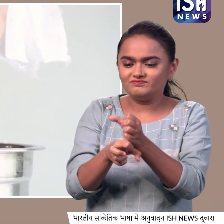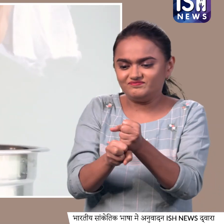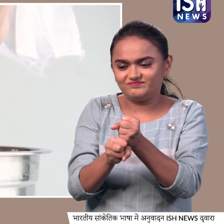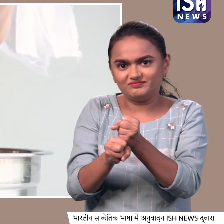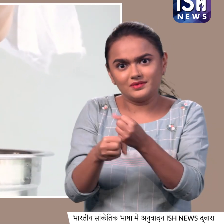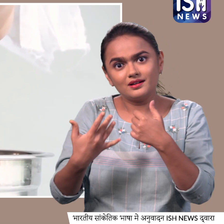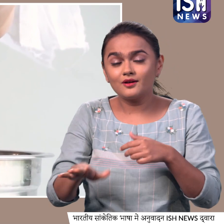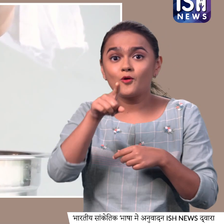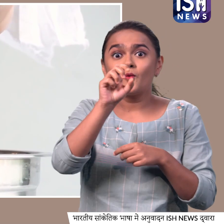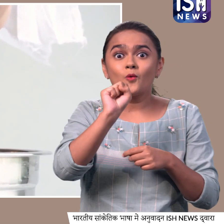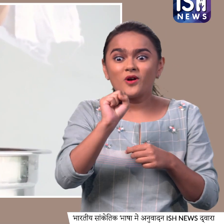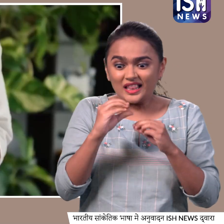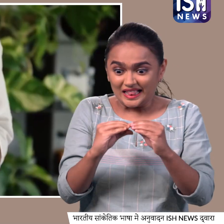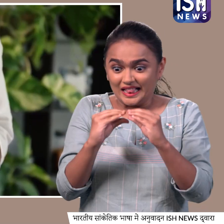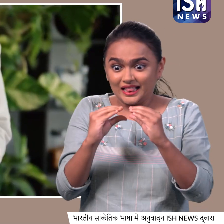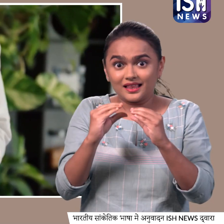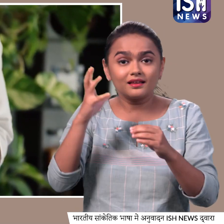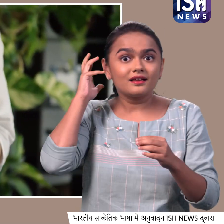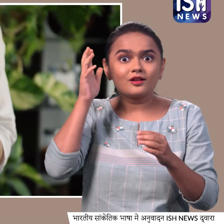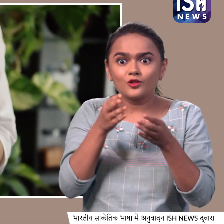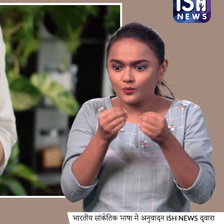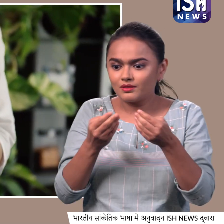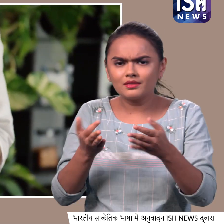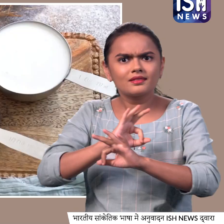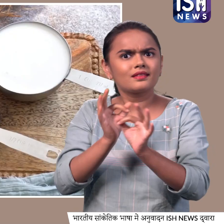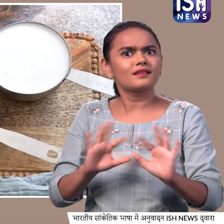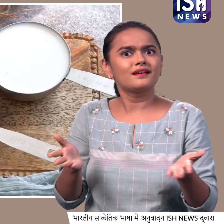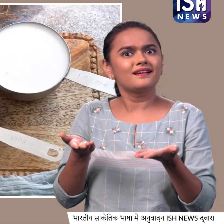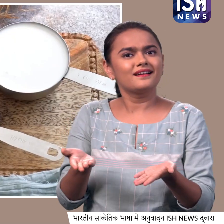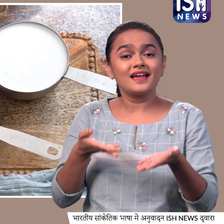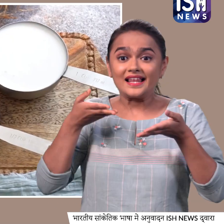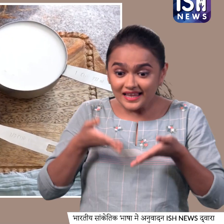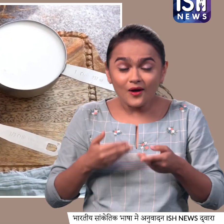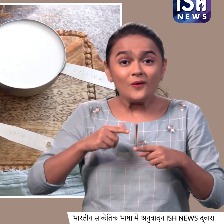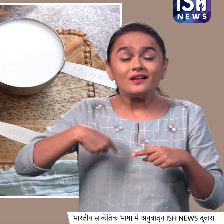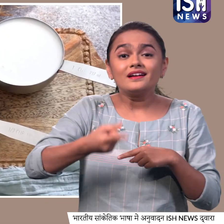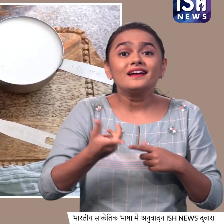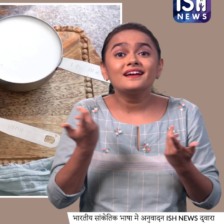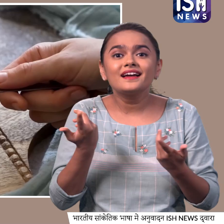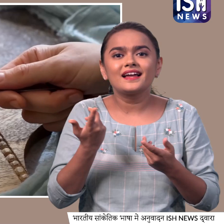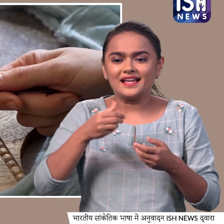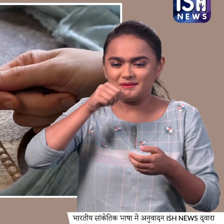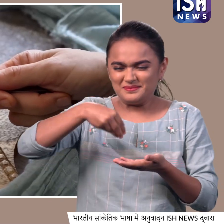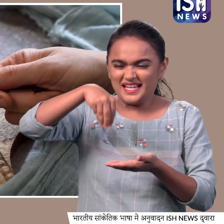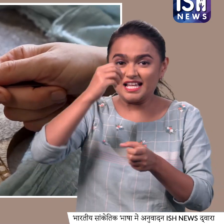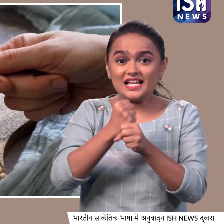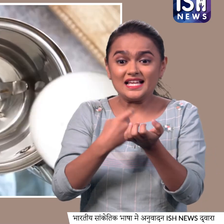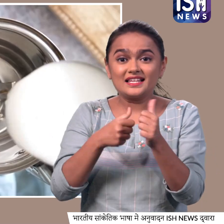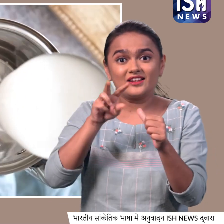लो हो गया आपका थिक नारियल का दूद तयार, अब बनाते हैं हमारी ग्रेवे, मिक्सी में डाले 1.5 कप थिक